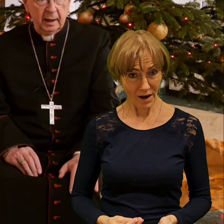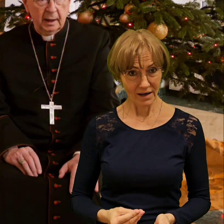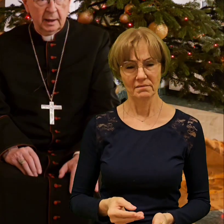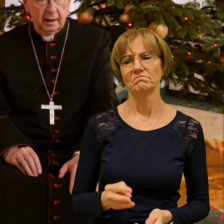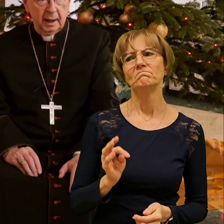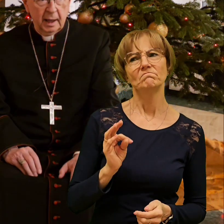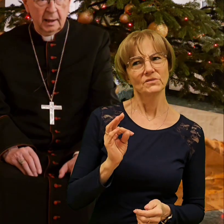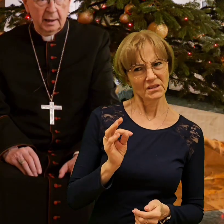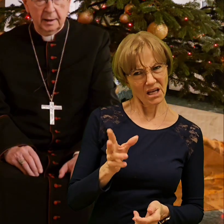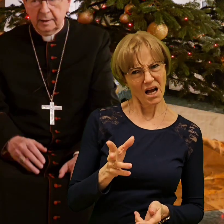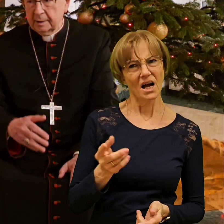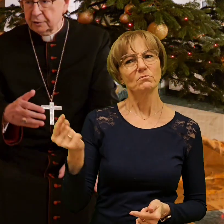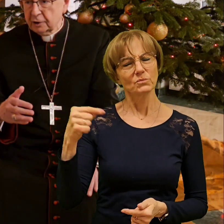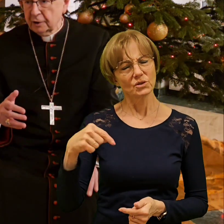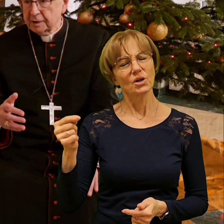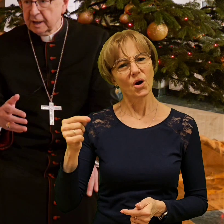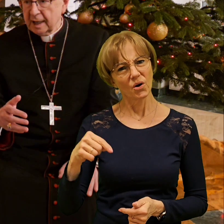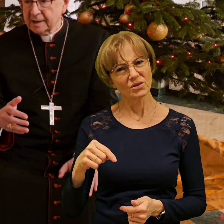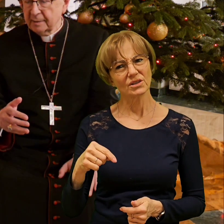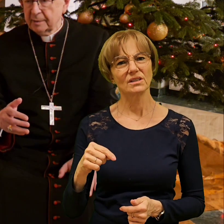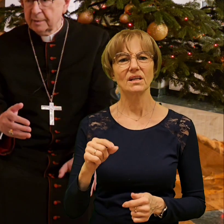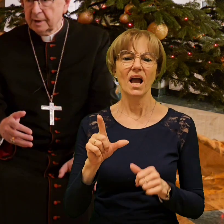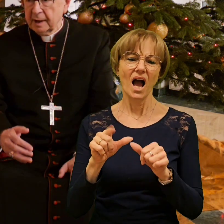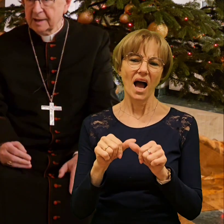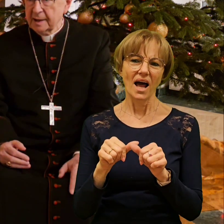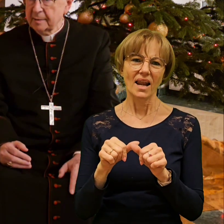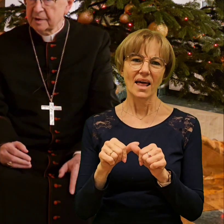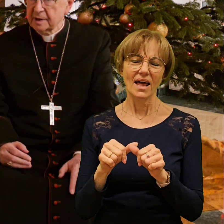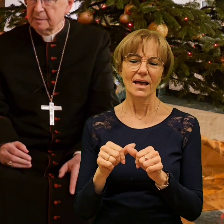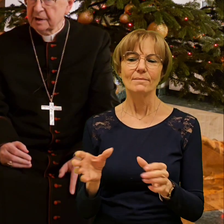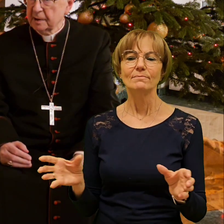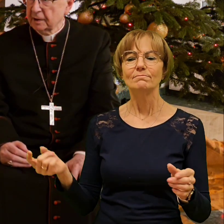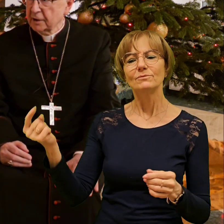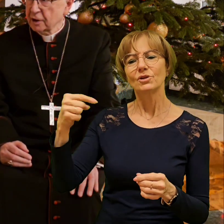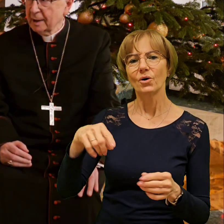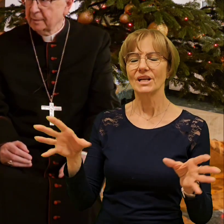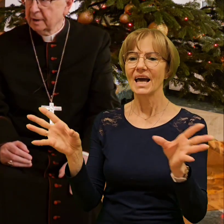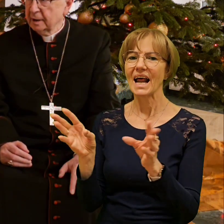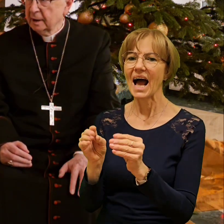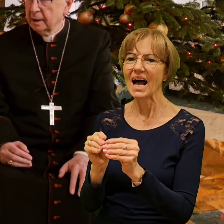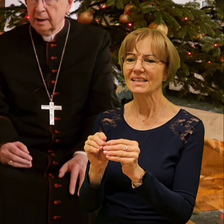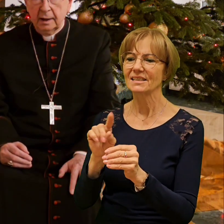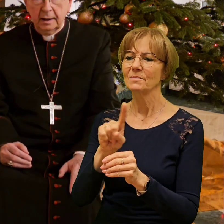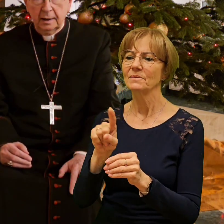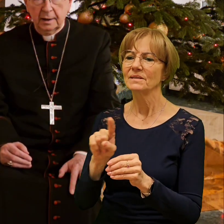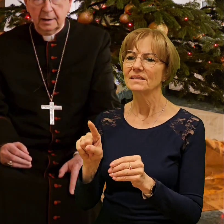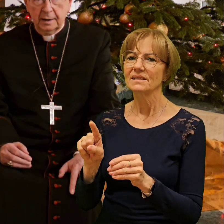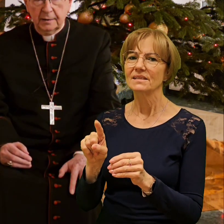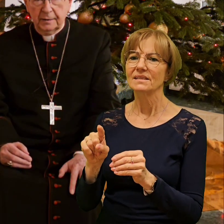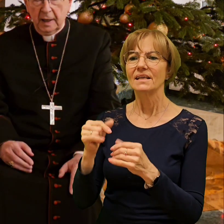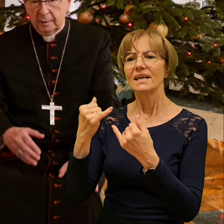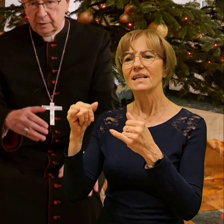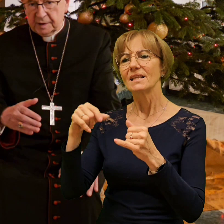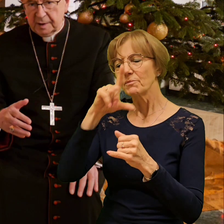ale przychodzi razem z misjonarzami albo z tym